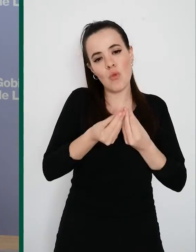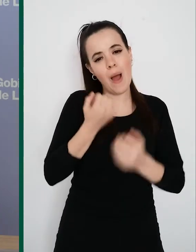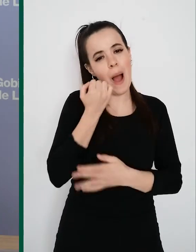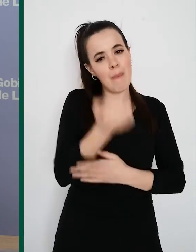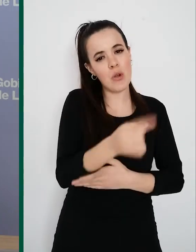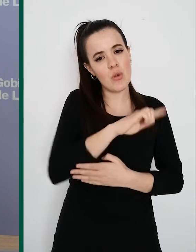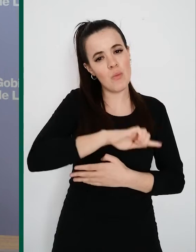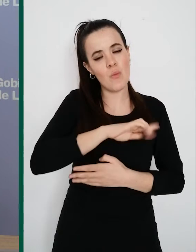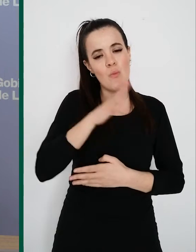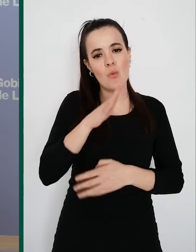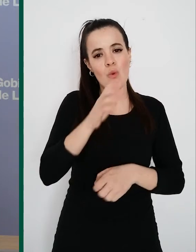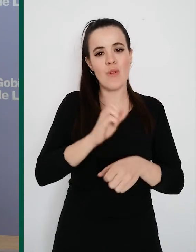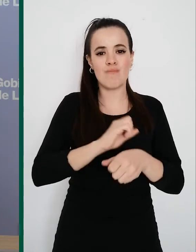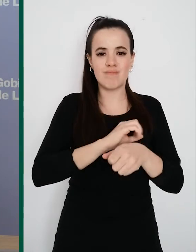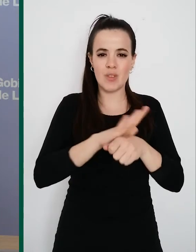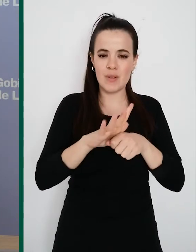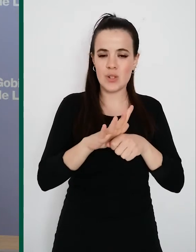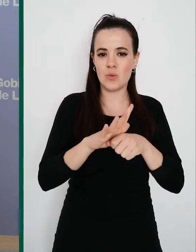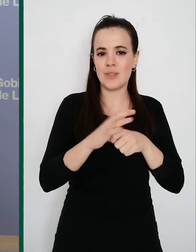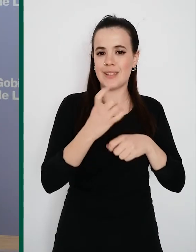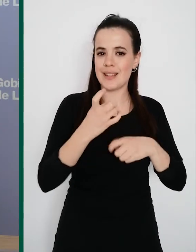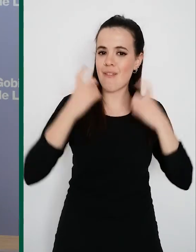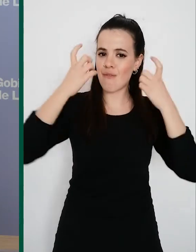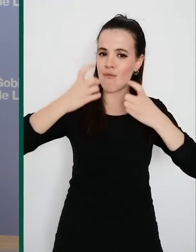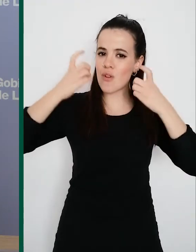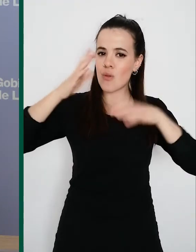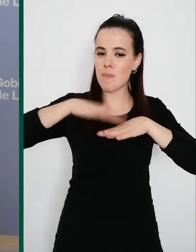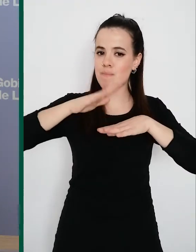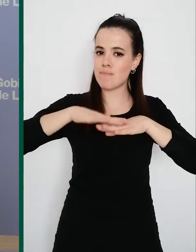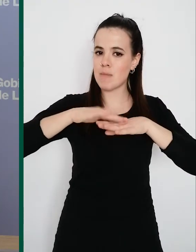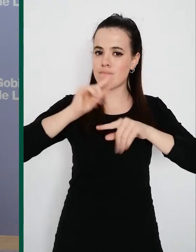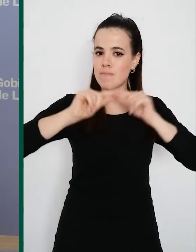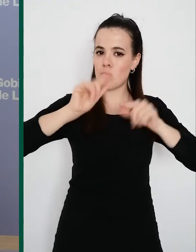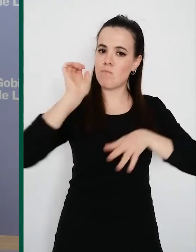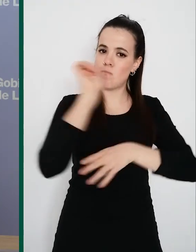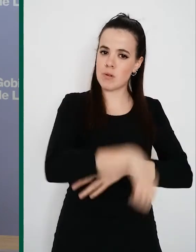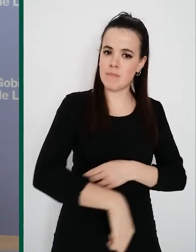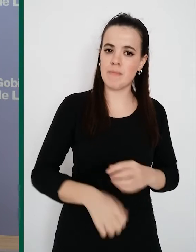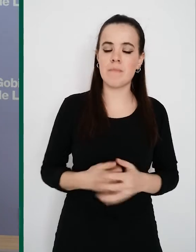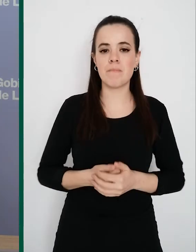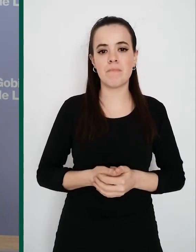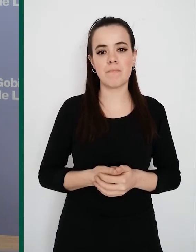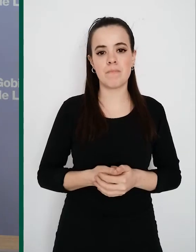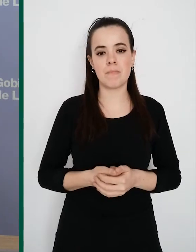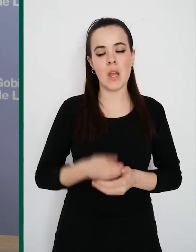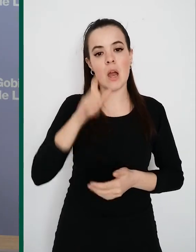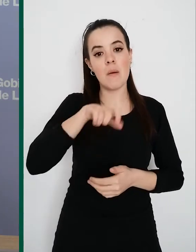enfermedad que necesita un esfuerzo colectivo para vencer el impulso del virus. Los profesionales de enfermería